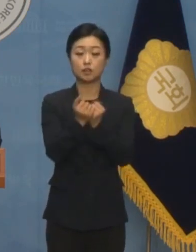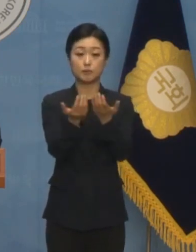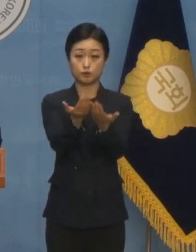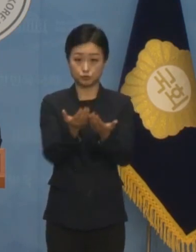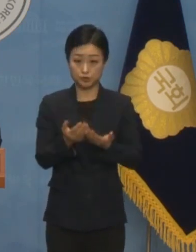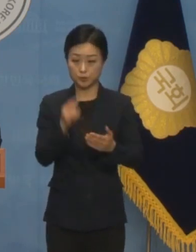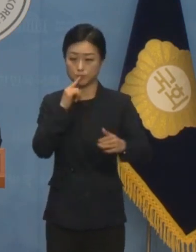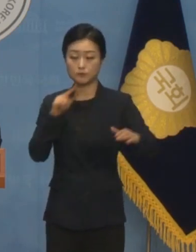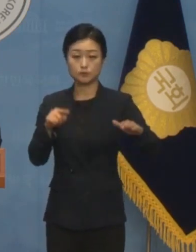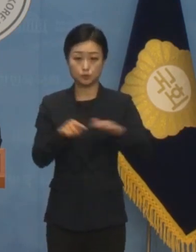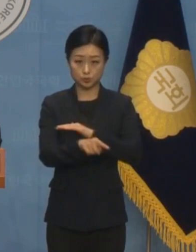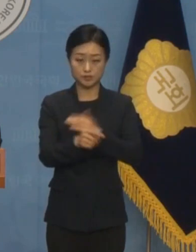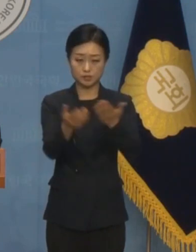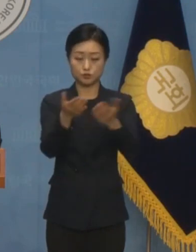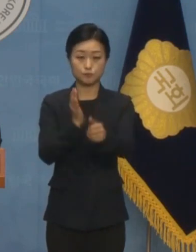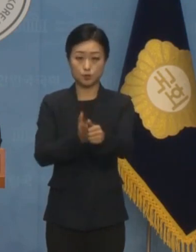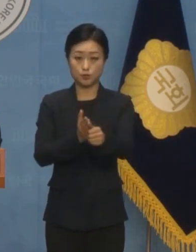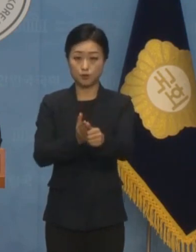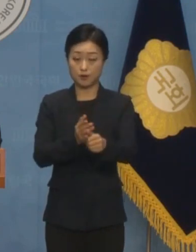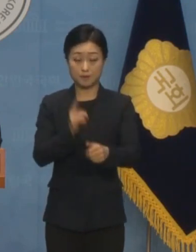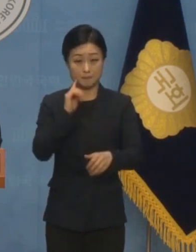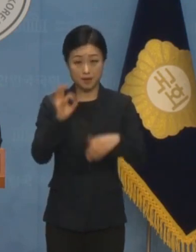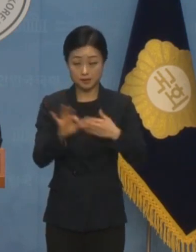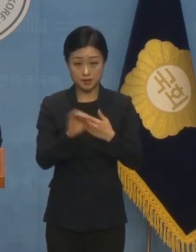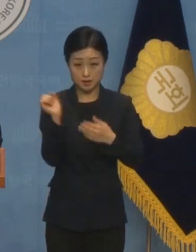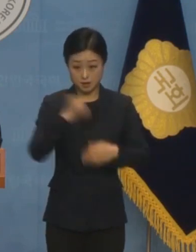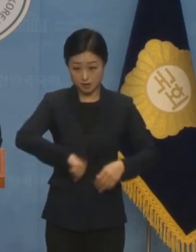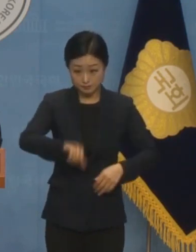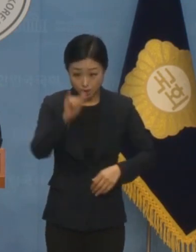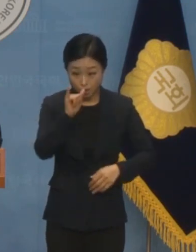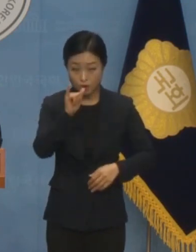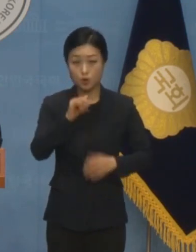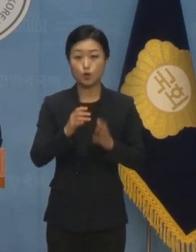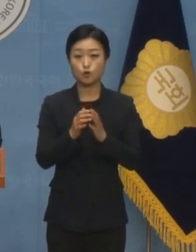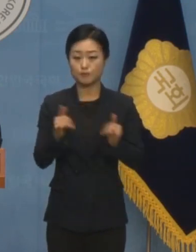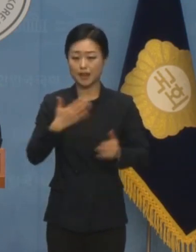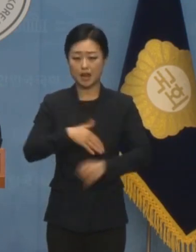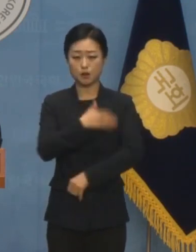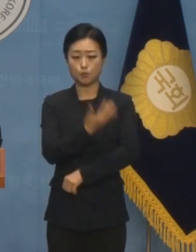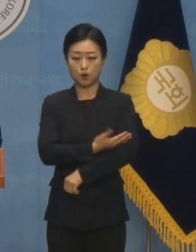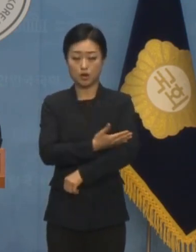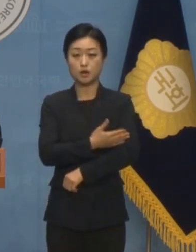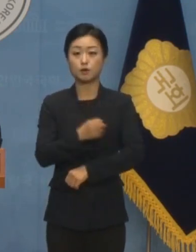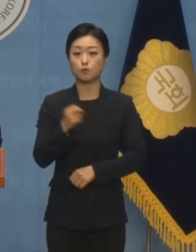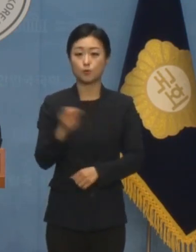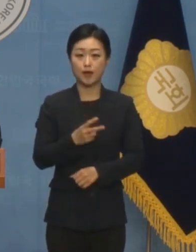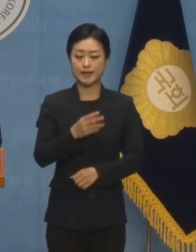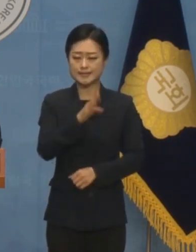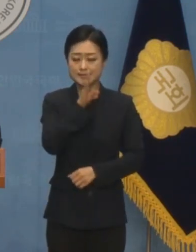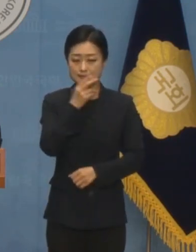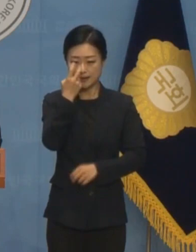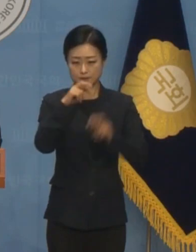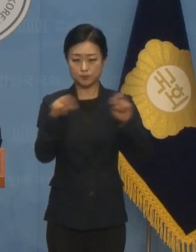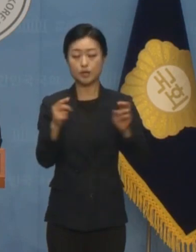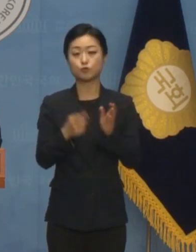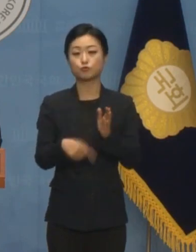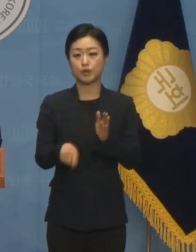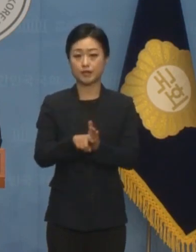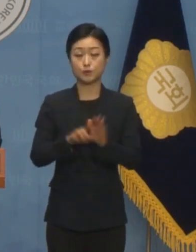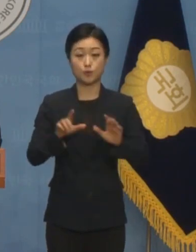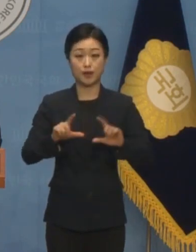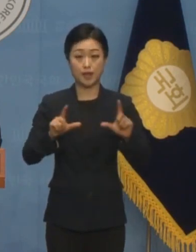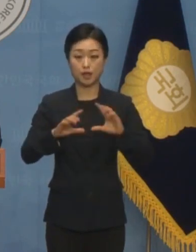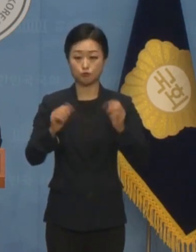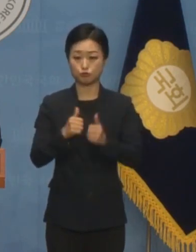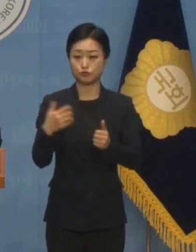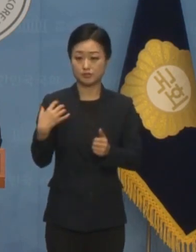조치가 이루어지지 않을 경우 저는 국민들의 알걸리 보장과 진상규명을 위해 올해